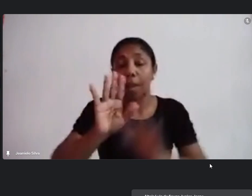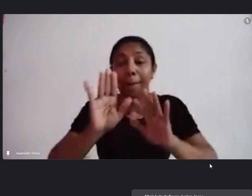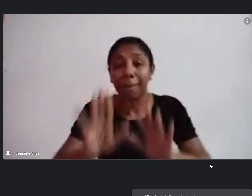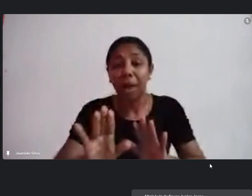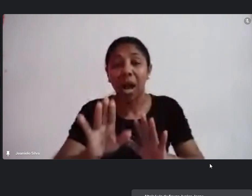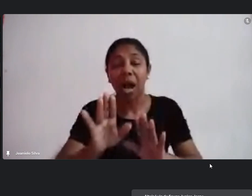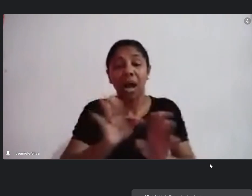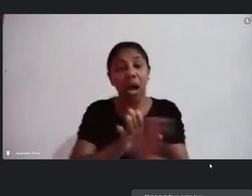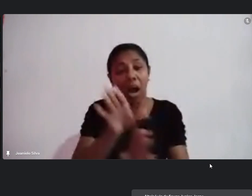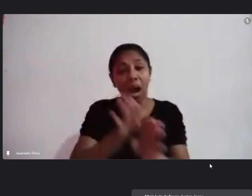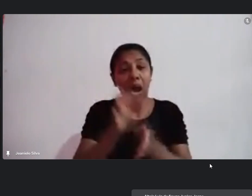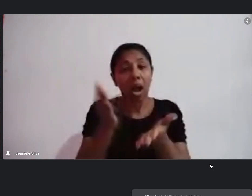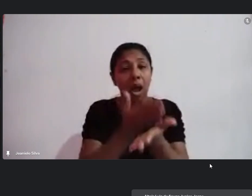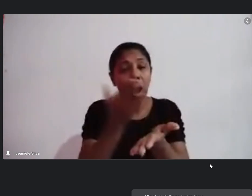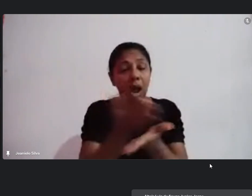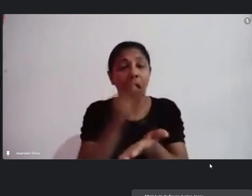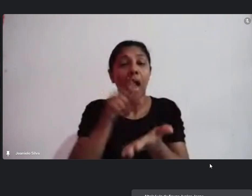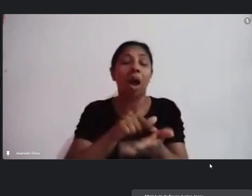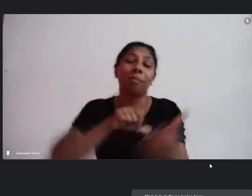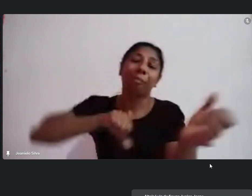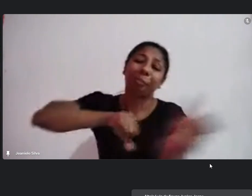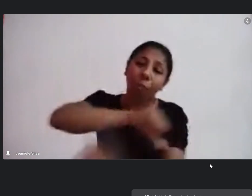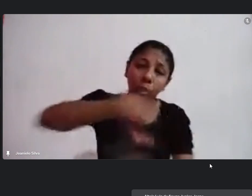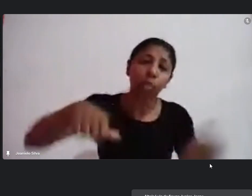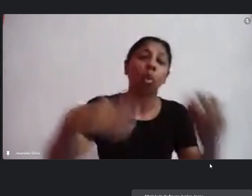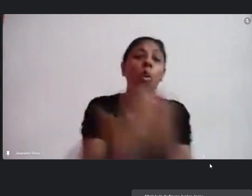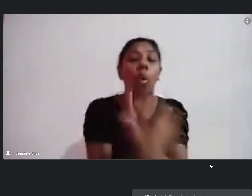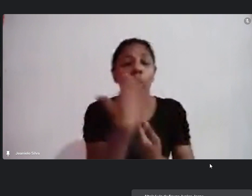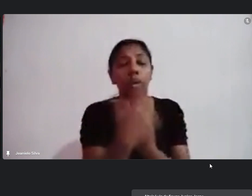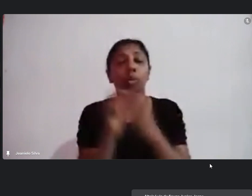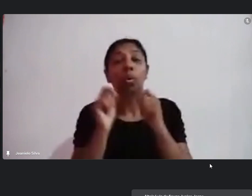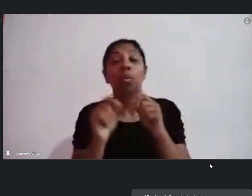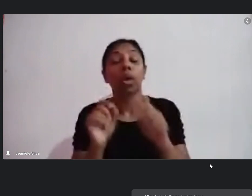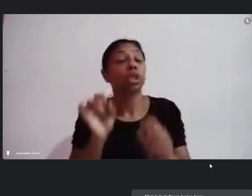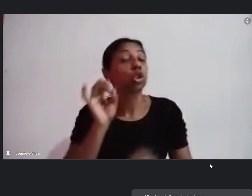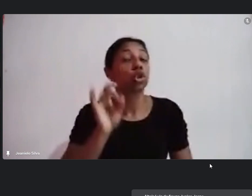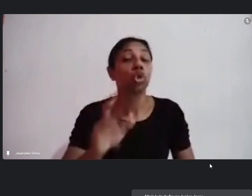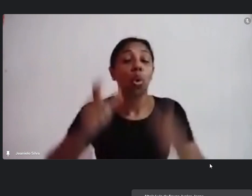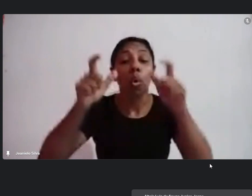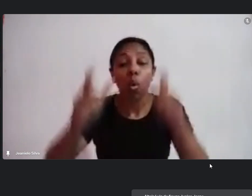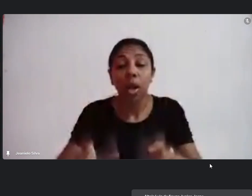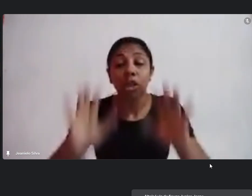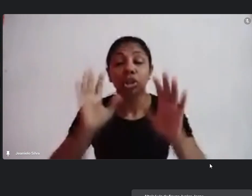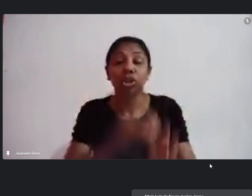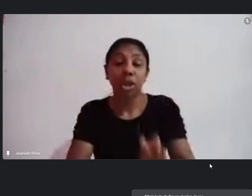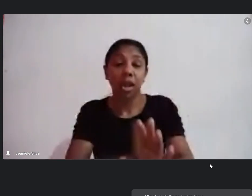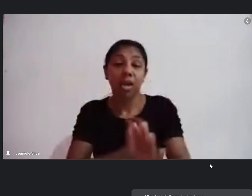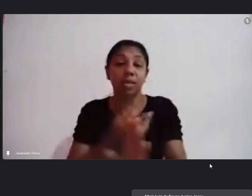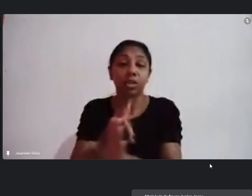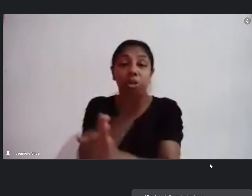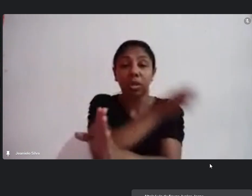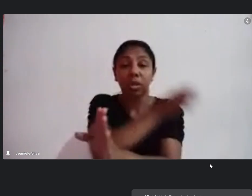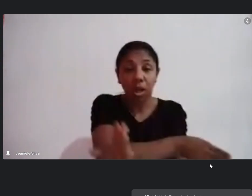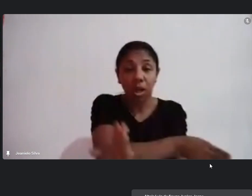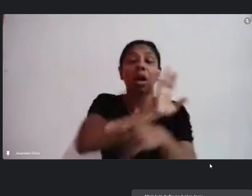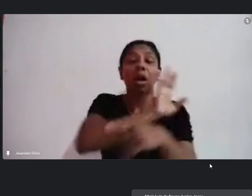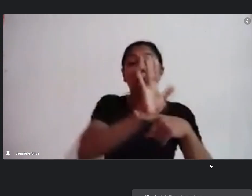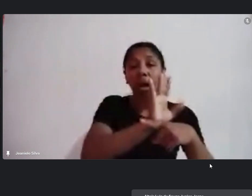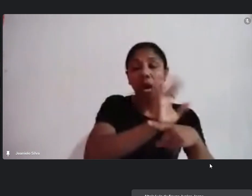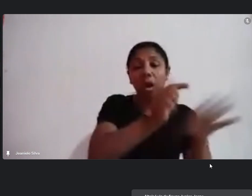semana passada isso mudou e colocou que apenas lugares já existentes com uma exibição podem